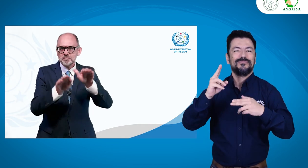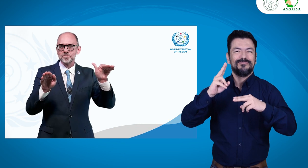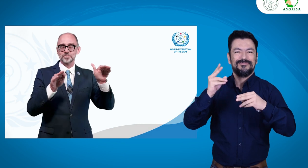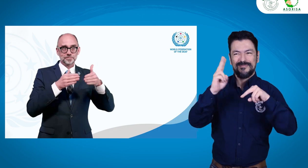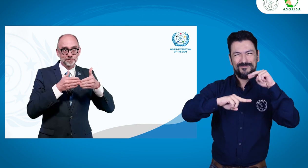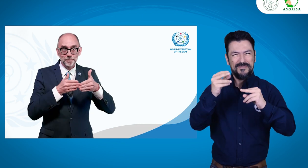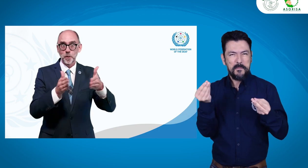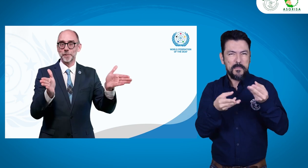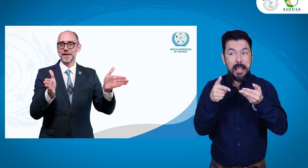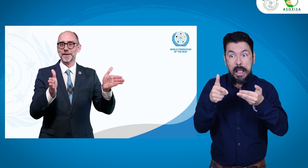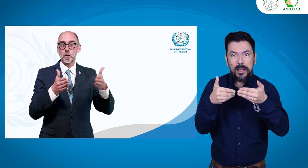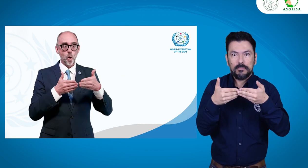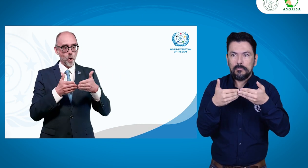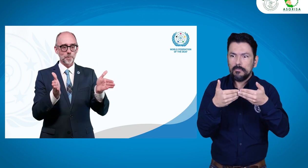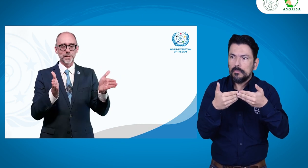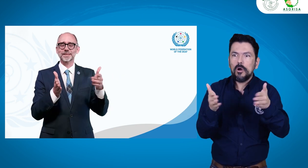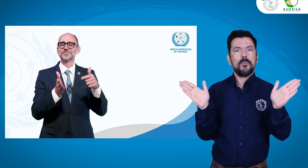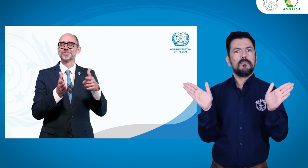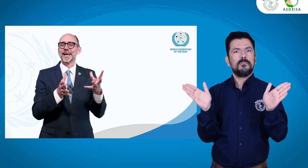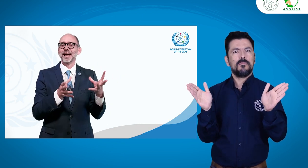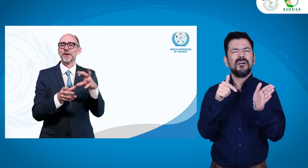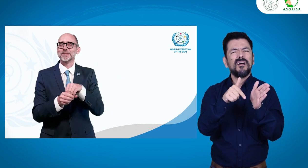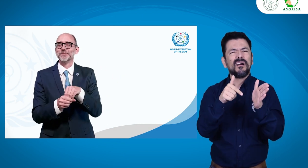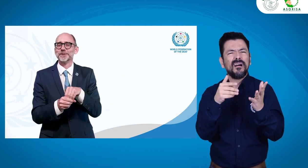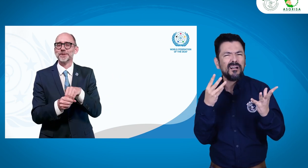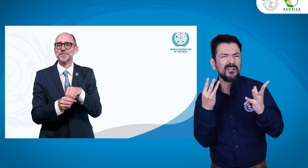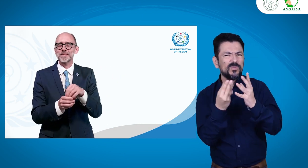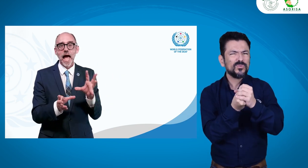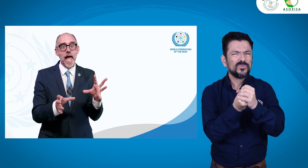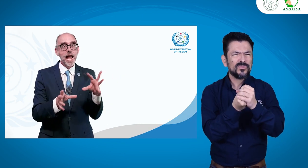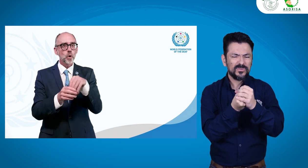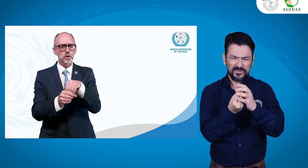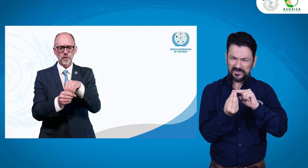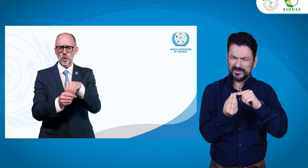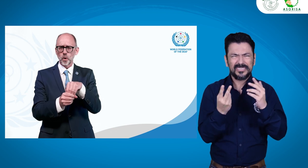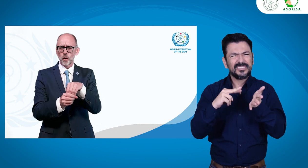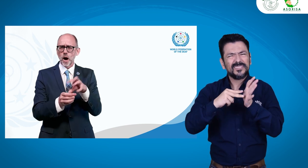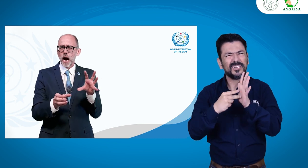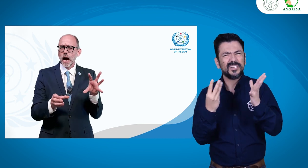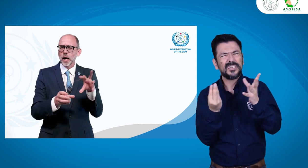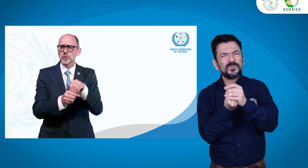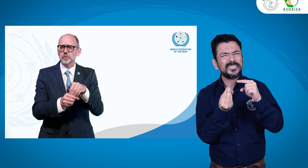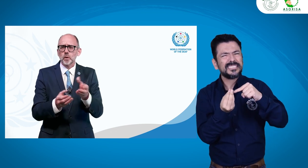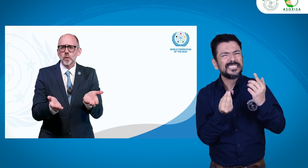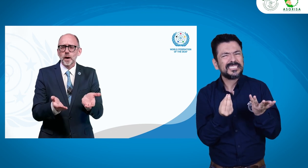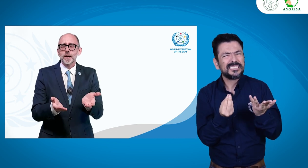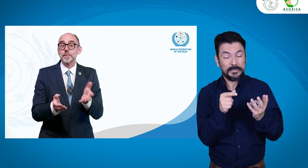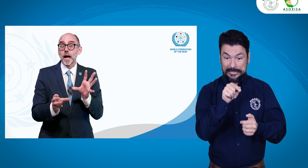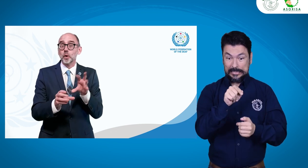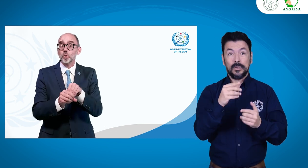Juntos, logramos esta construcción colectiva. Y esa construcción permitirá abrir espacios. Y cuando